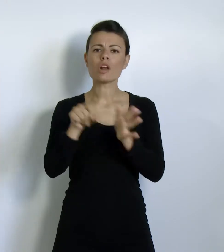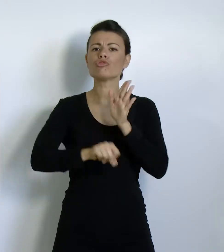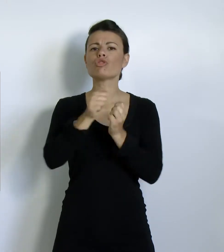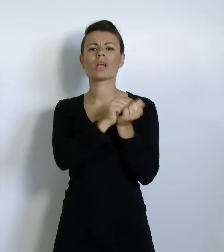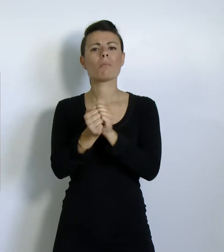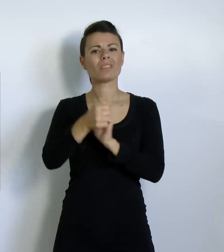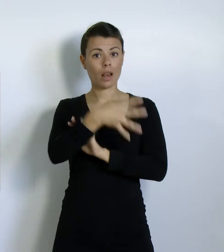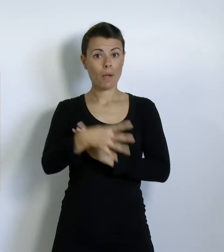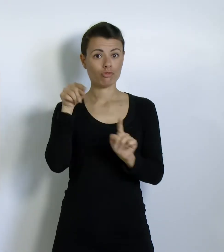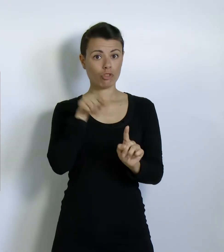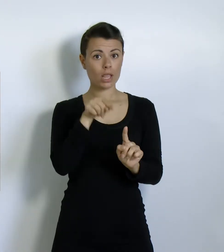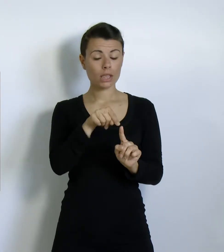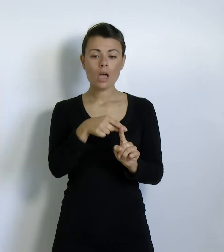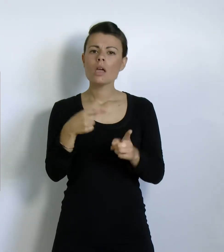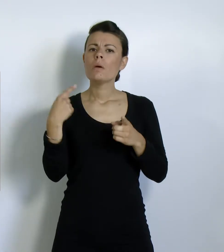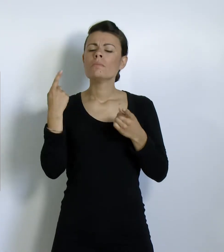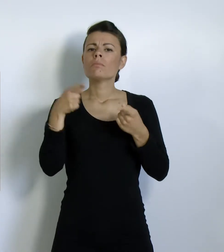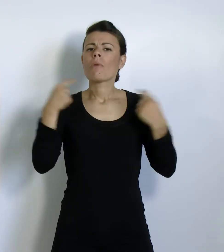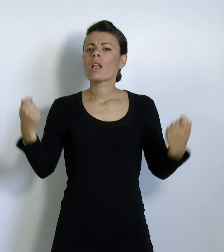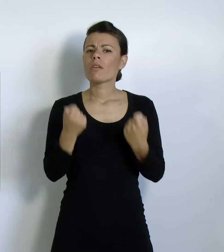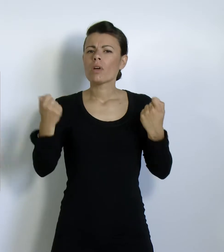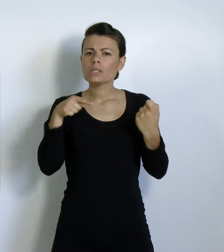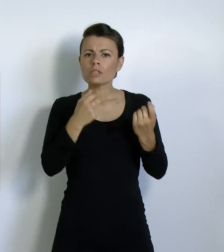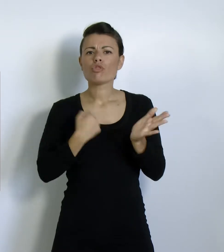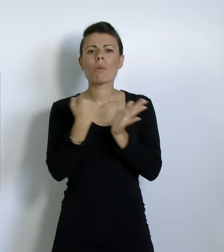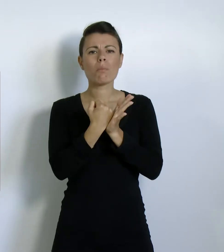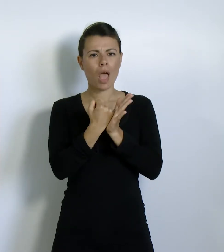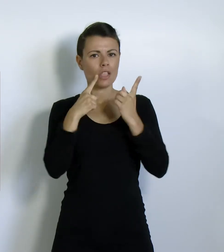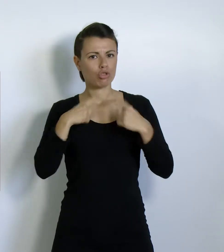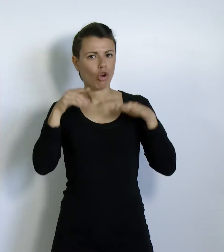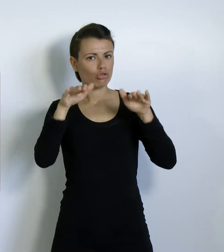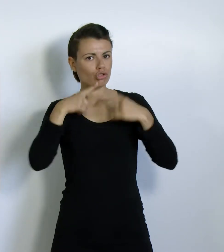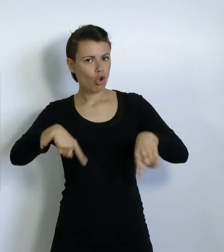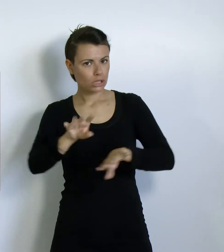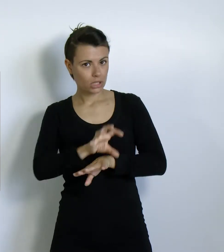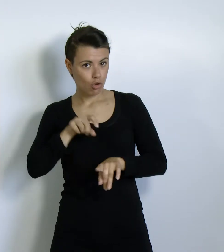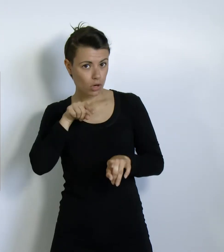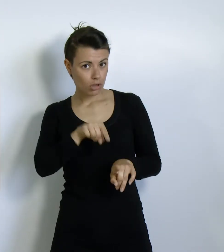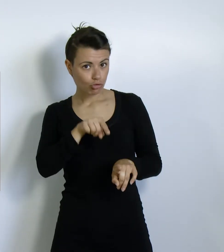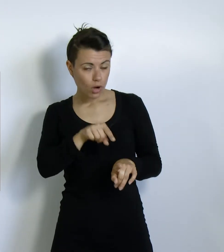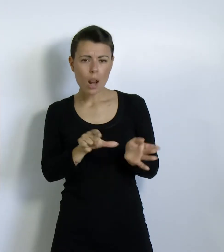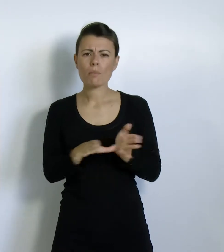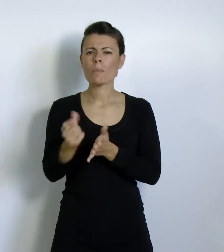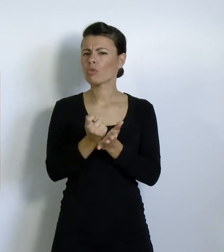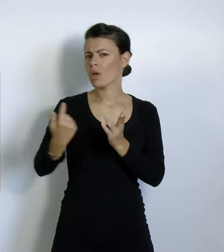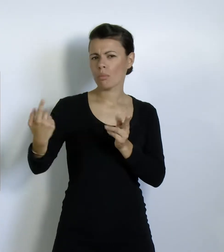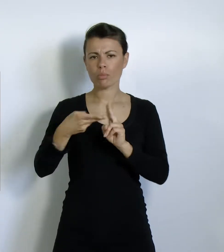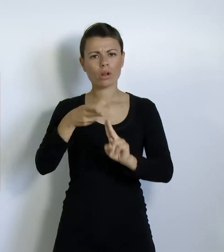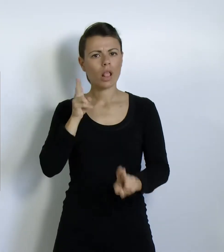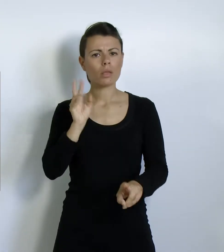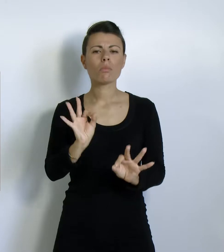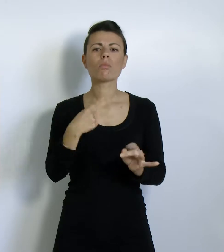battaglia di Magenta. La manifestazione, che ha avuto il patrocinio del Consiglio regionale, ha avuto come momento più